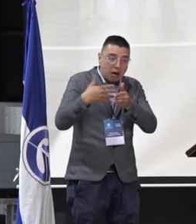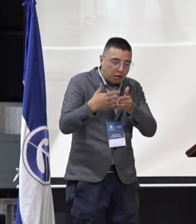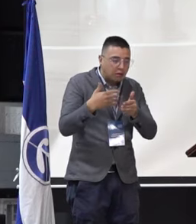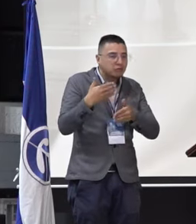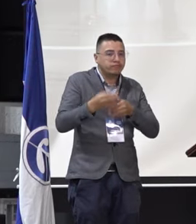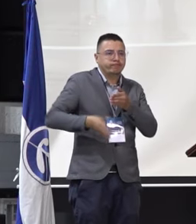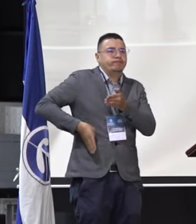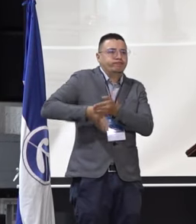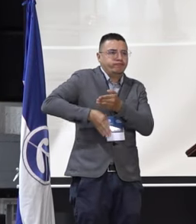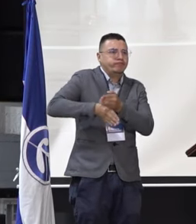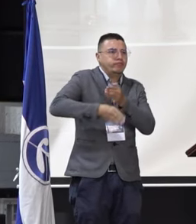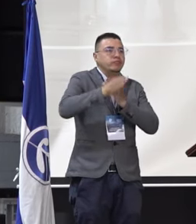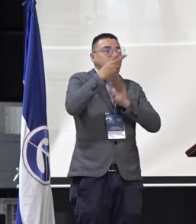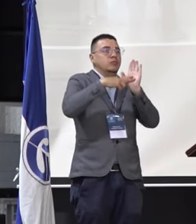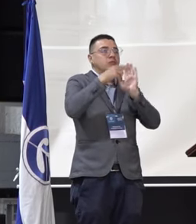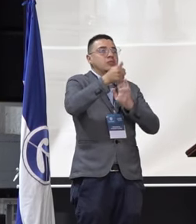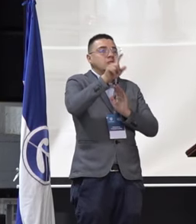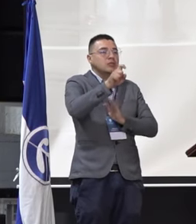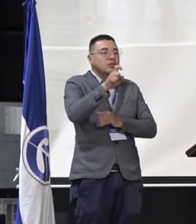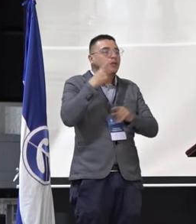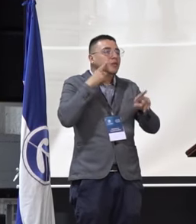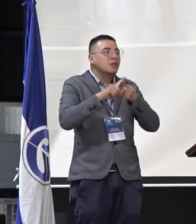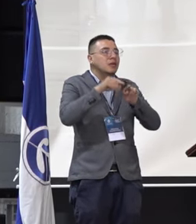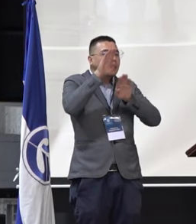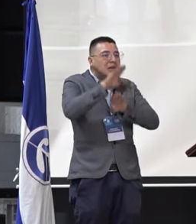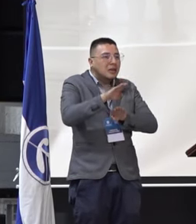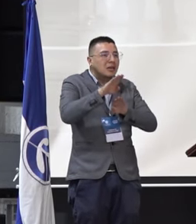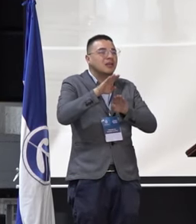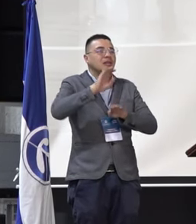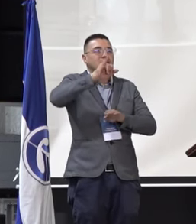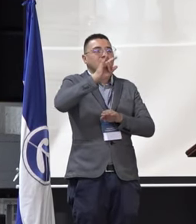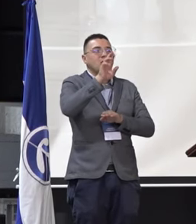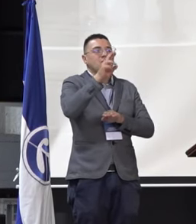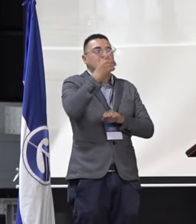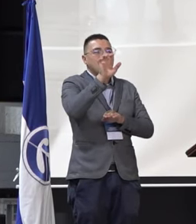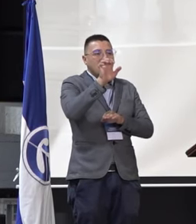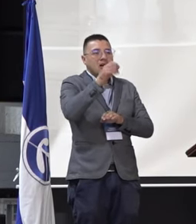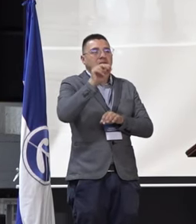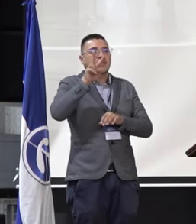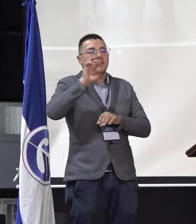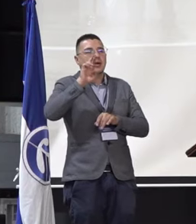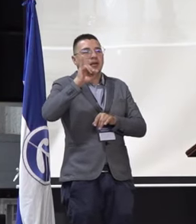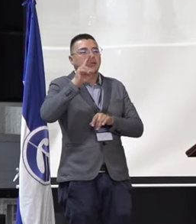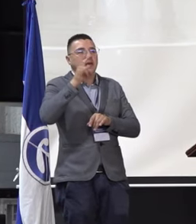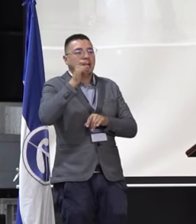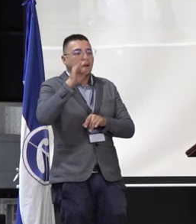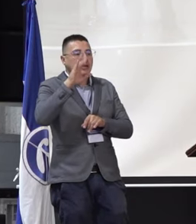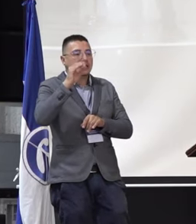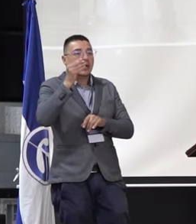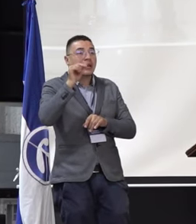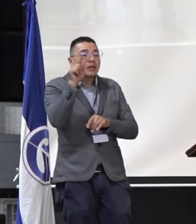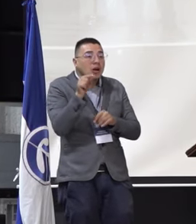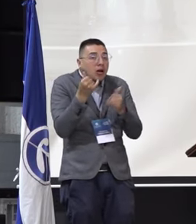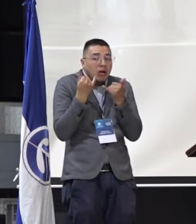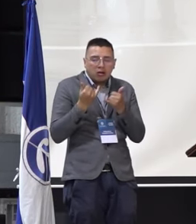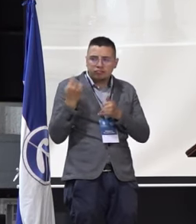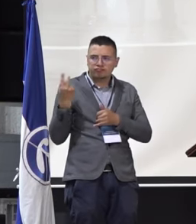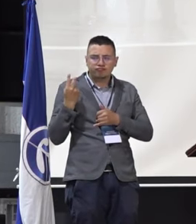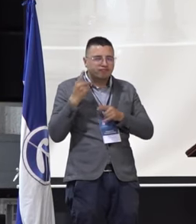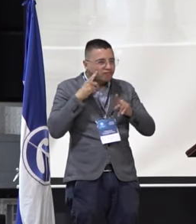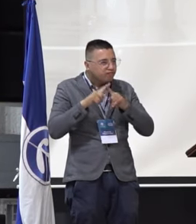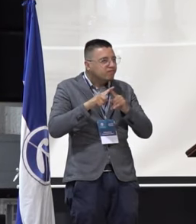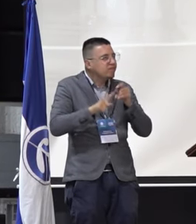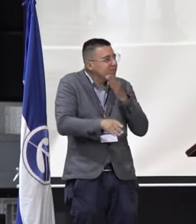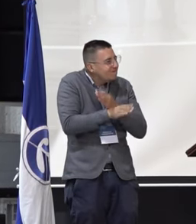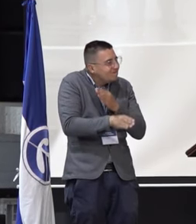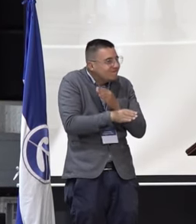continuidad en el 2016 con la representación de Jorge Viescas y Linda Cárdenas. Y hoy nosotros queremos dar